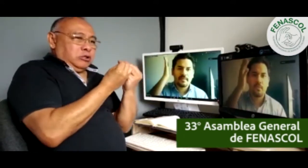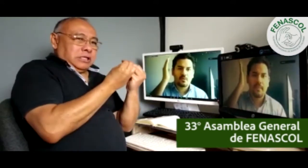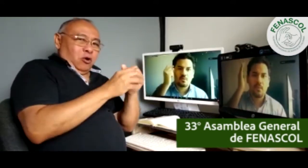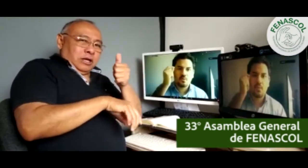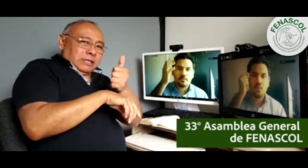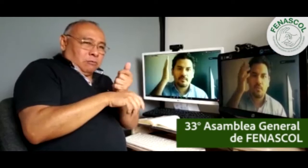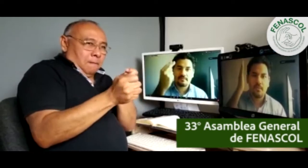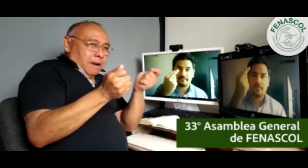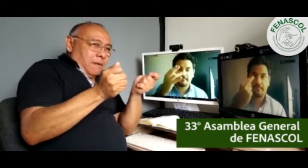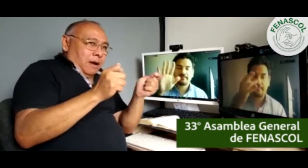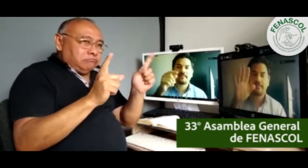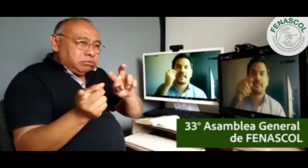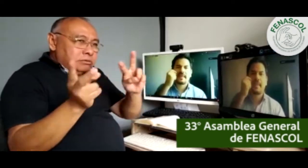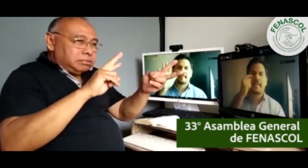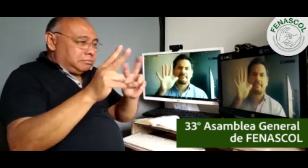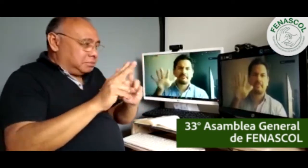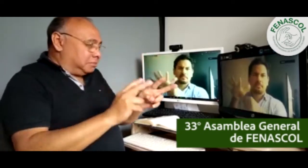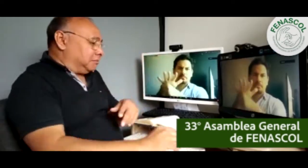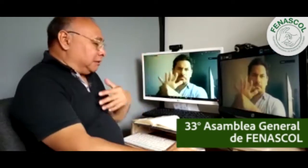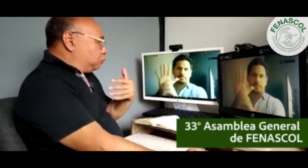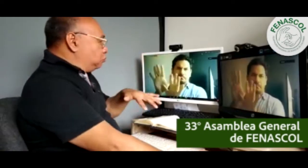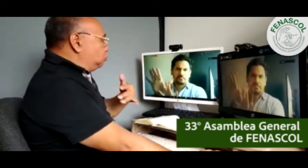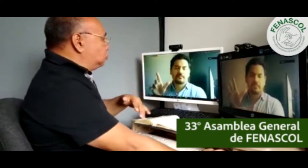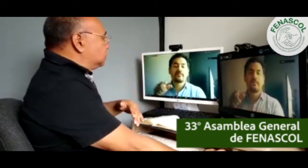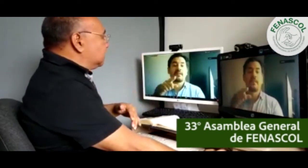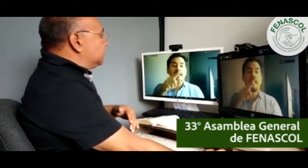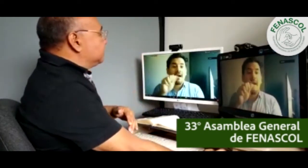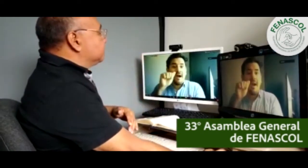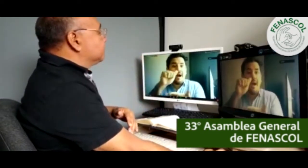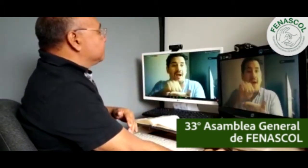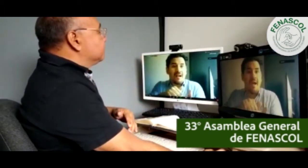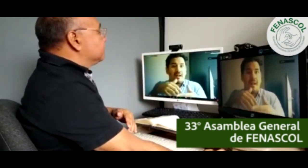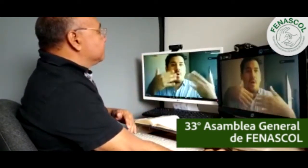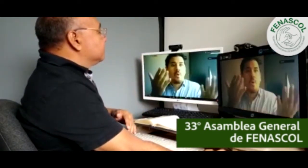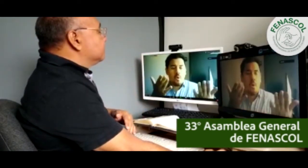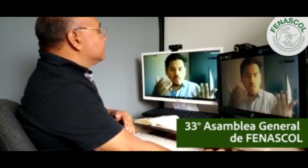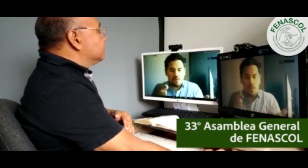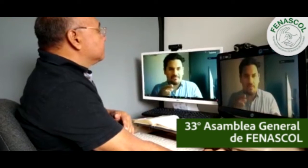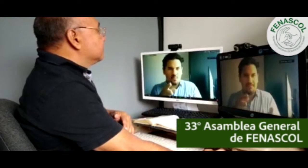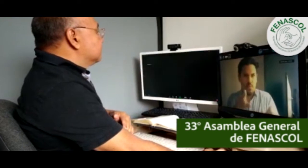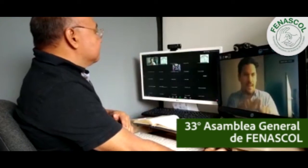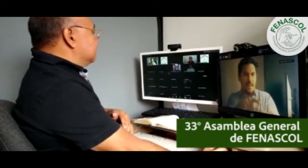alternar las imágenes de cada uno de los participantes con el apoyo del Consejo Directivo de FENASCOL.